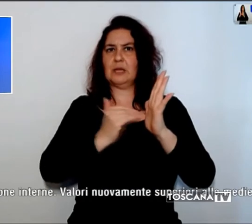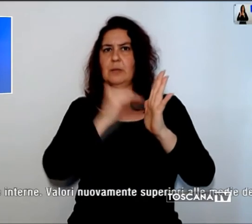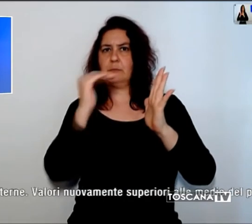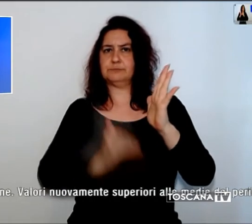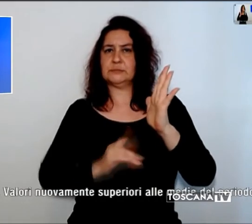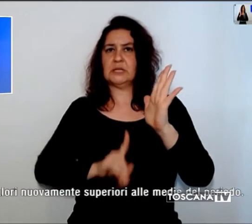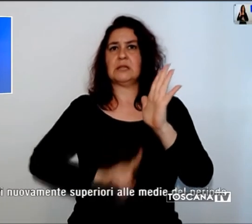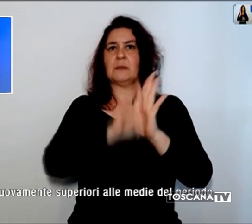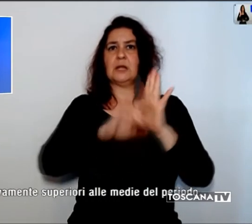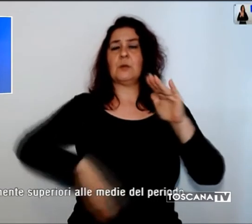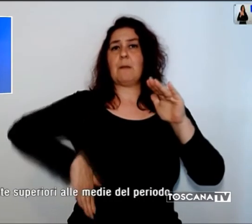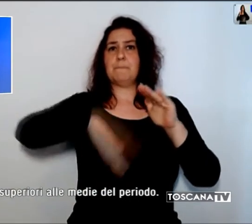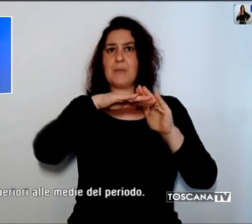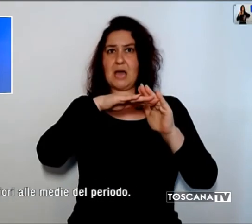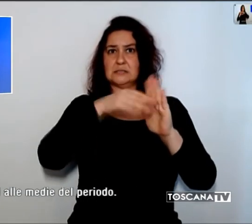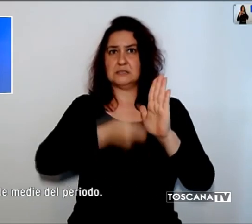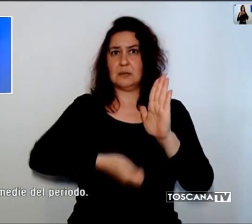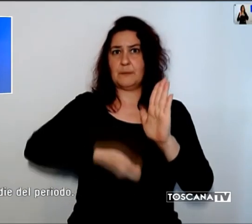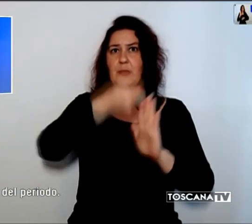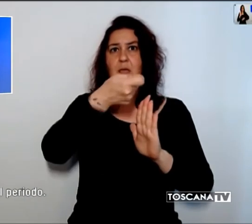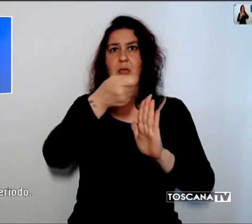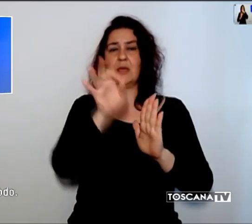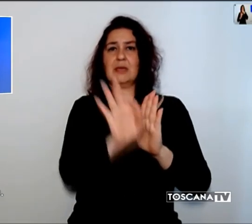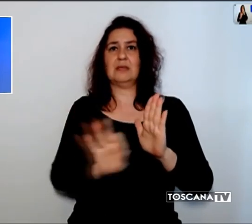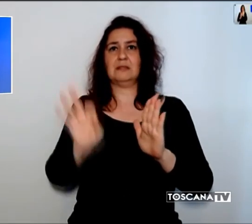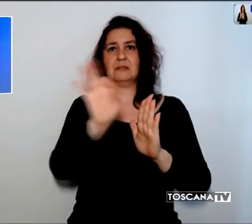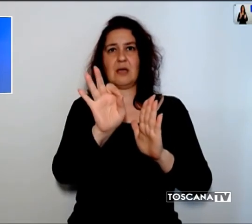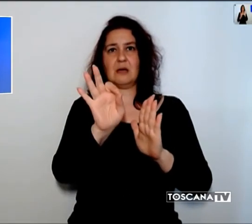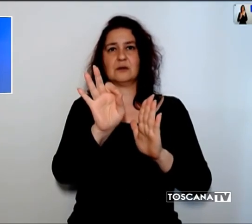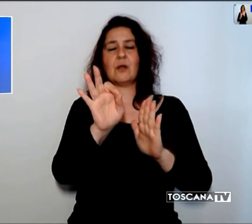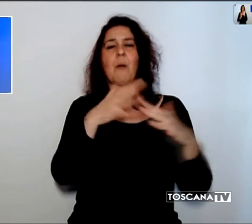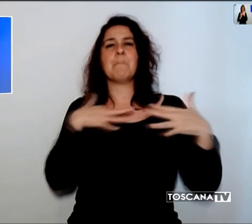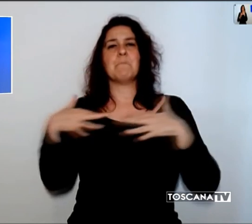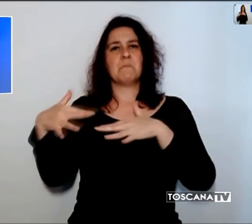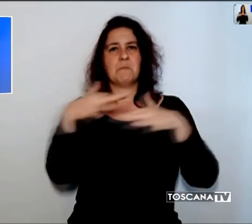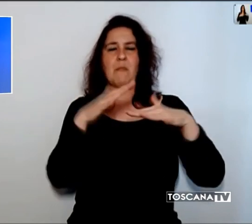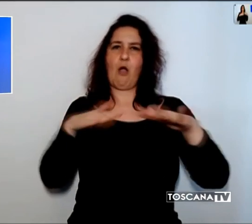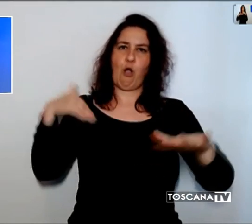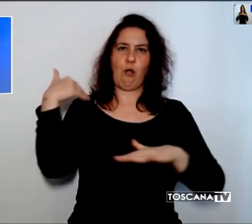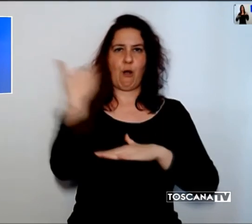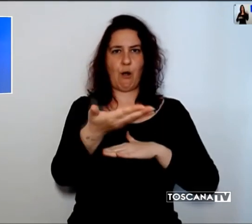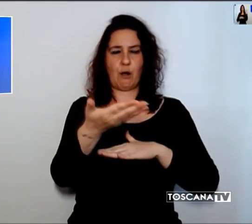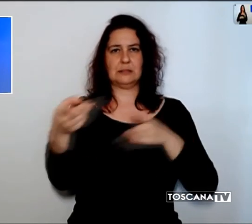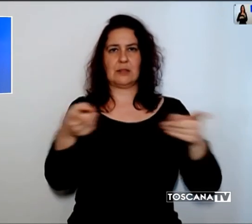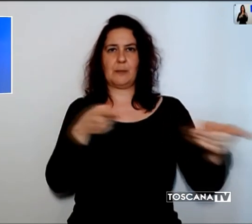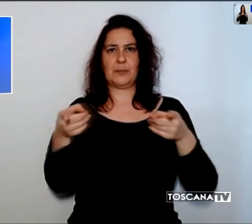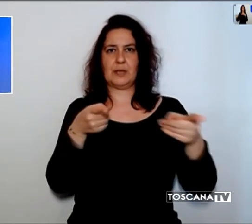sensibile nelle zone interne. I valori sono di nuovo superiori alle medie del periodo.